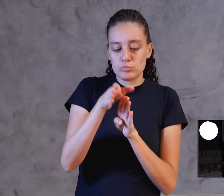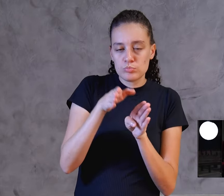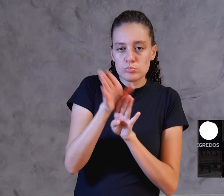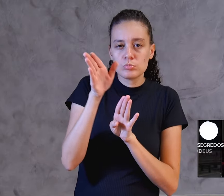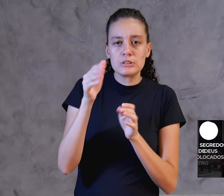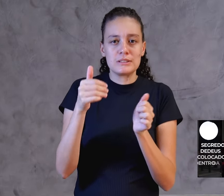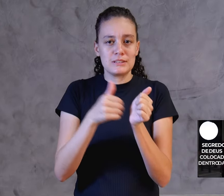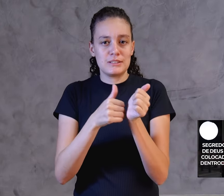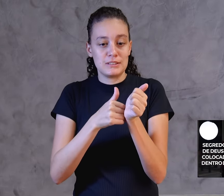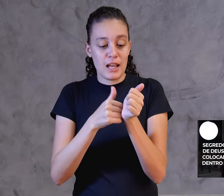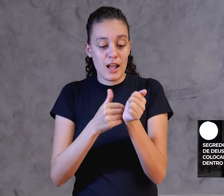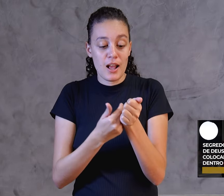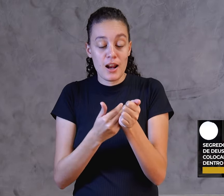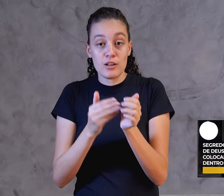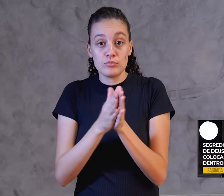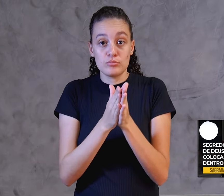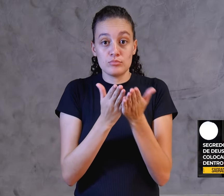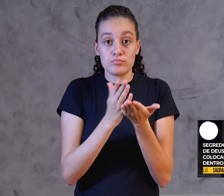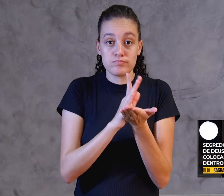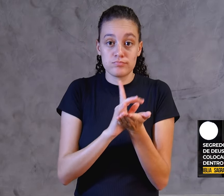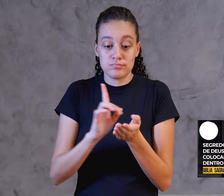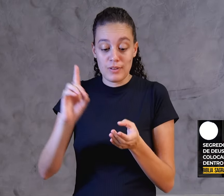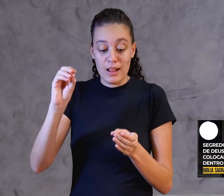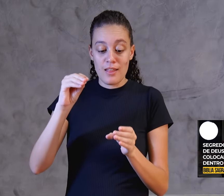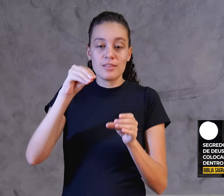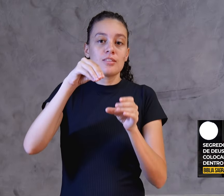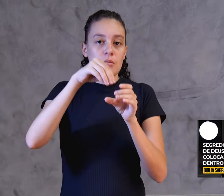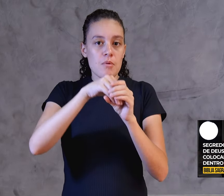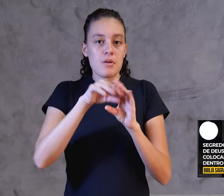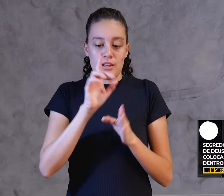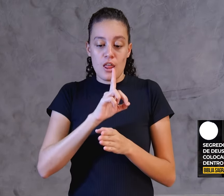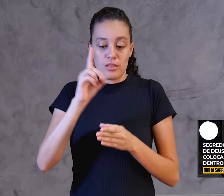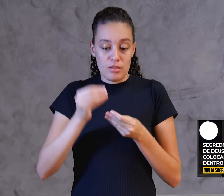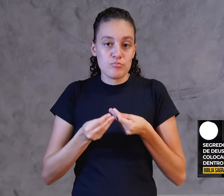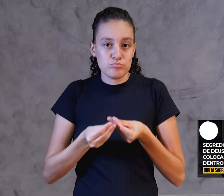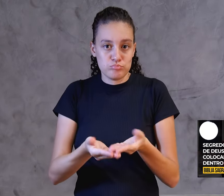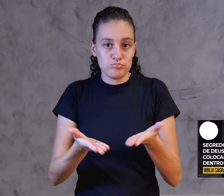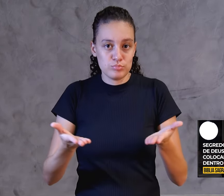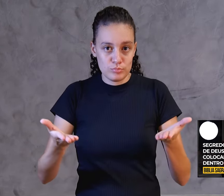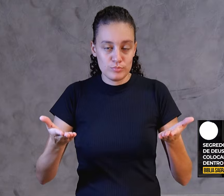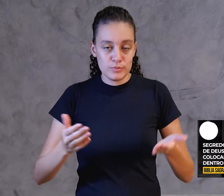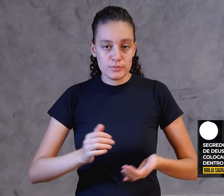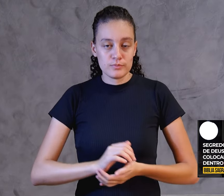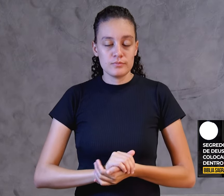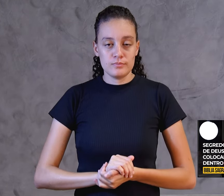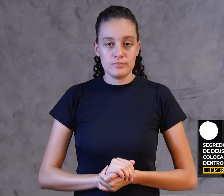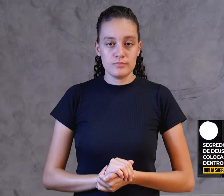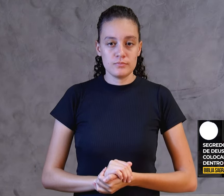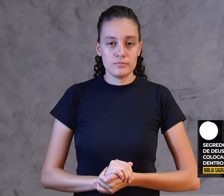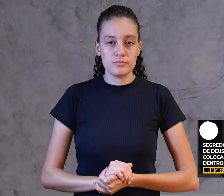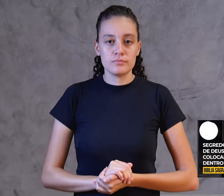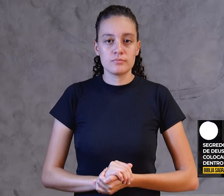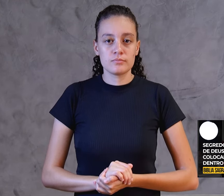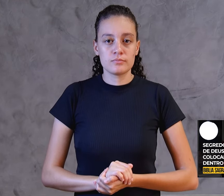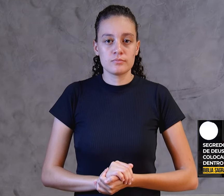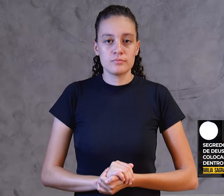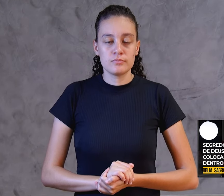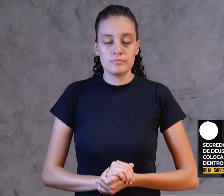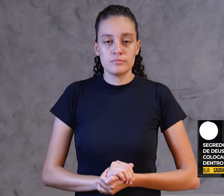que são o segredo de Deus colocado dentro da Bíblia Sagrada. Essas